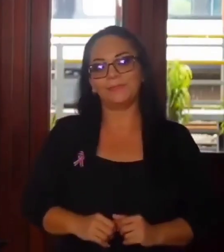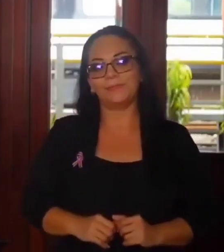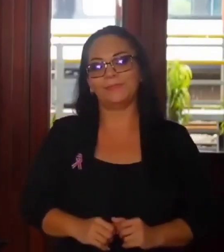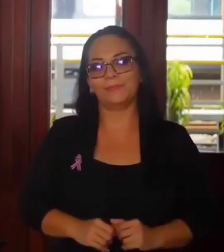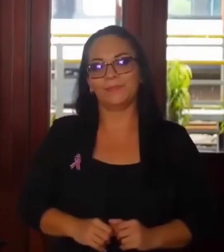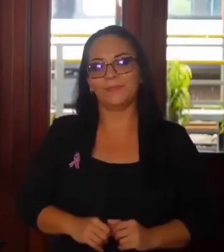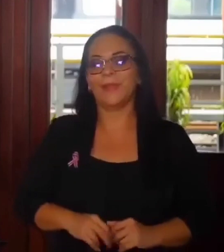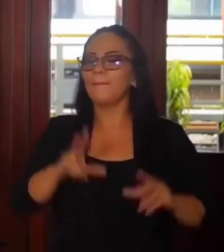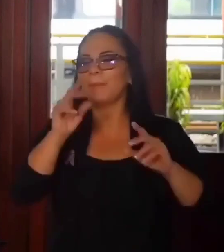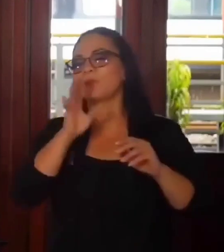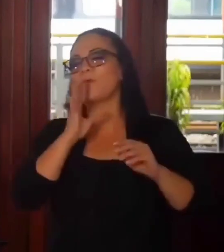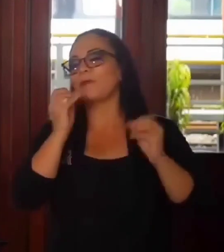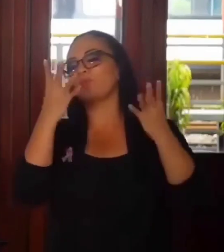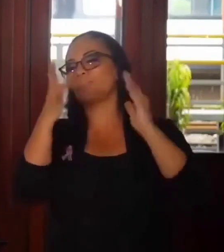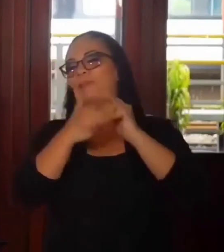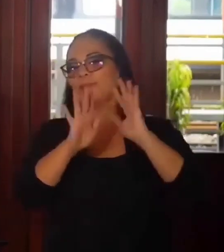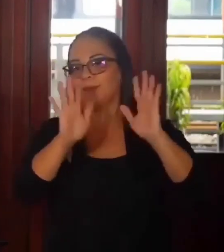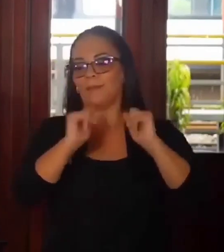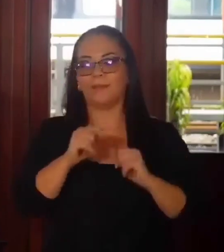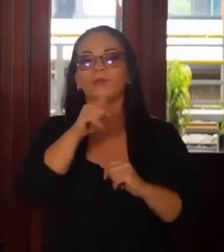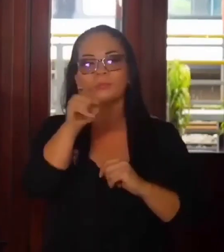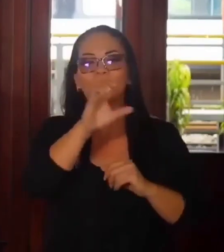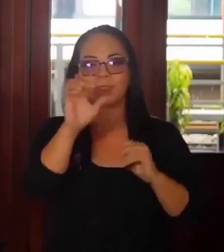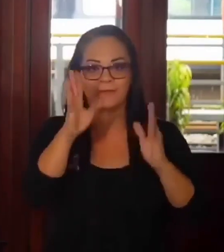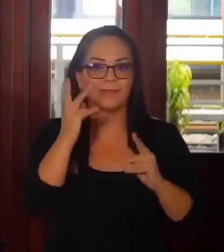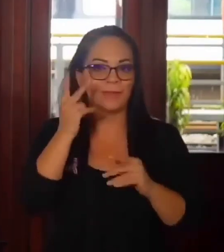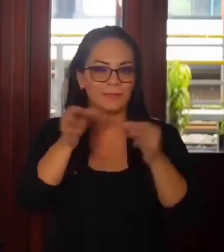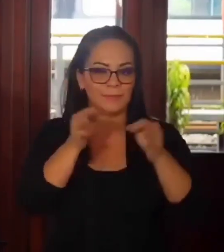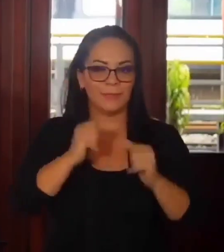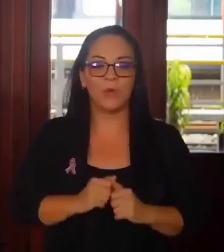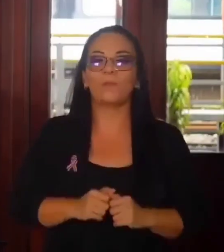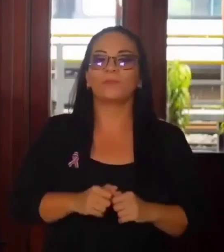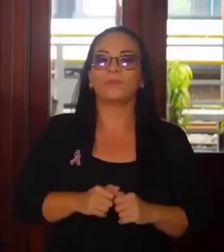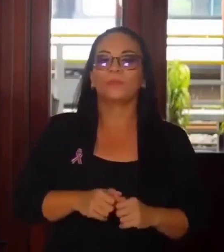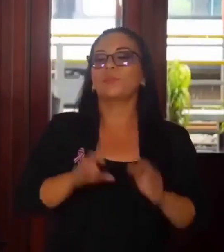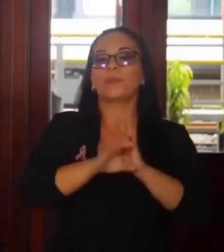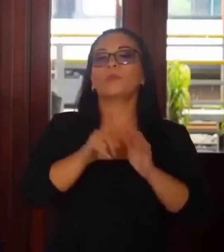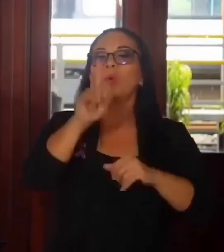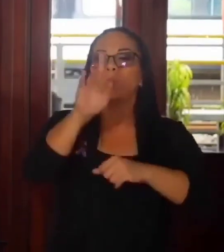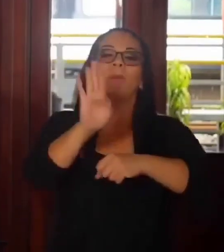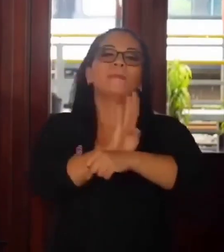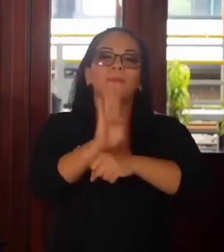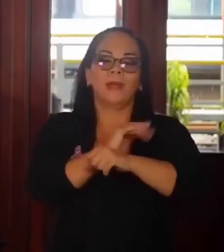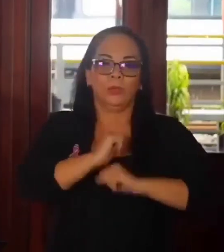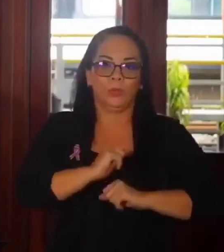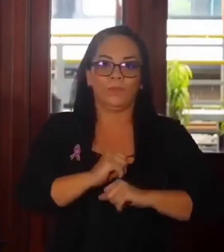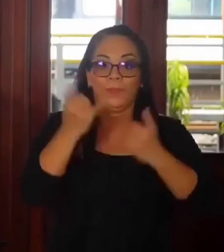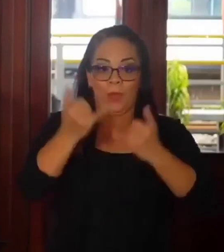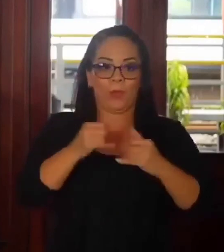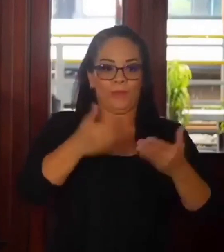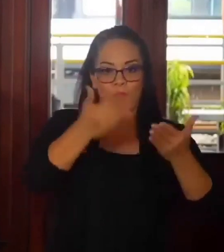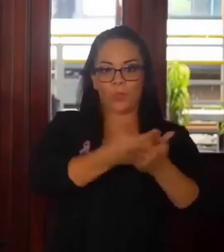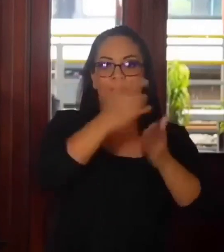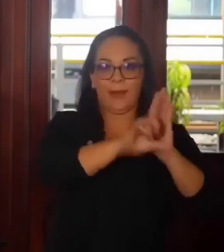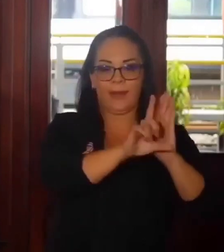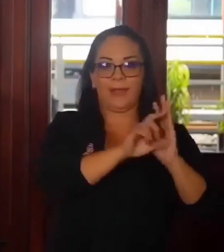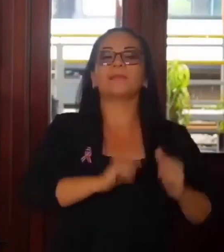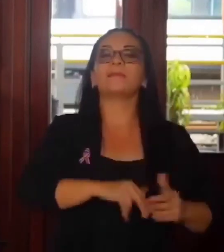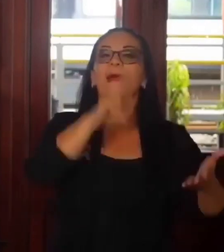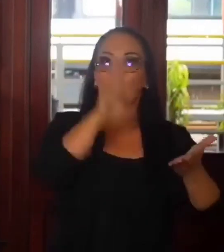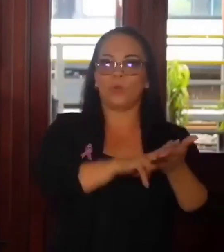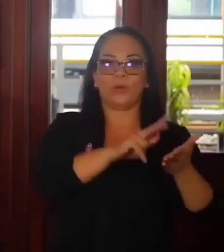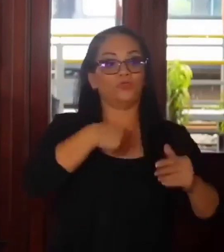no hablarle muy técnicamente, compatriota, un banco, bajo esta ley, que estoy